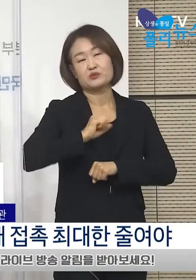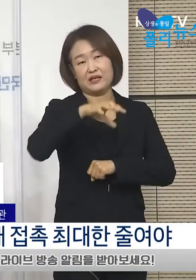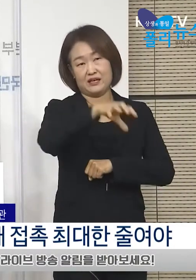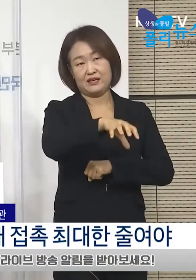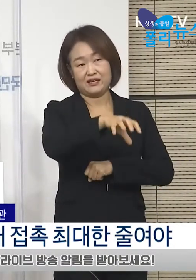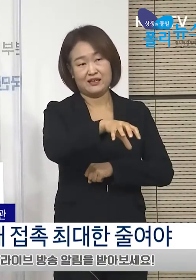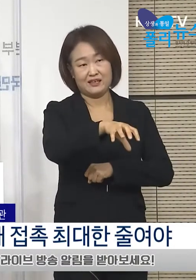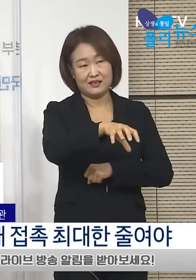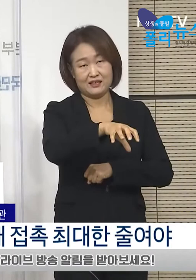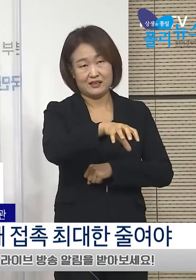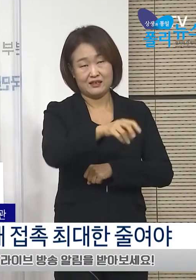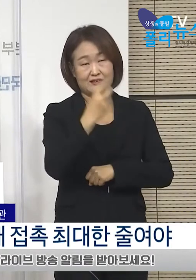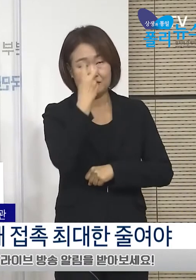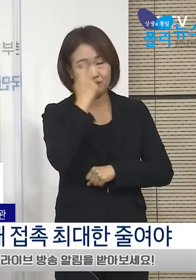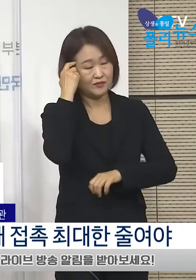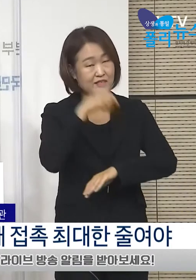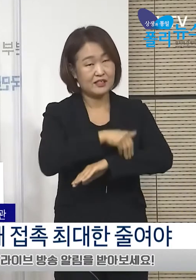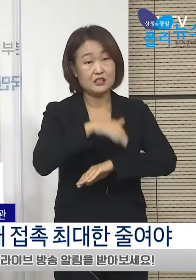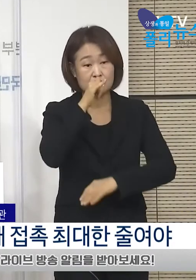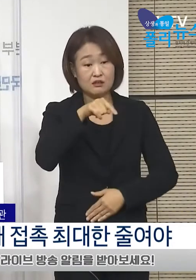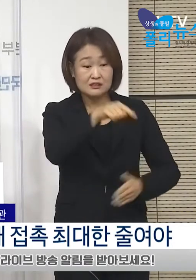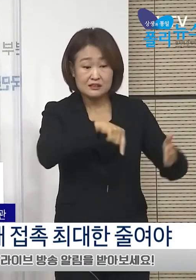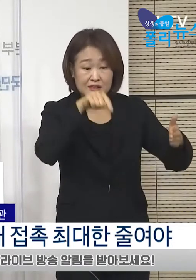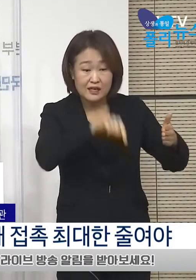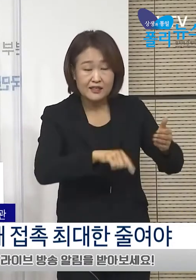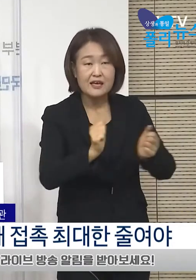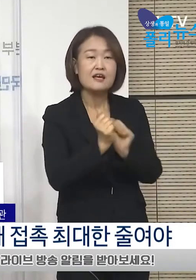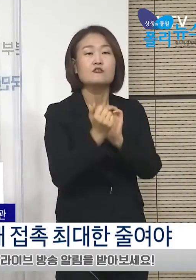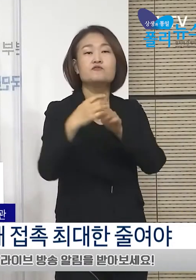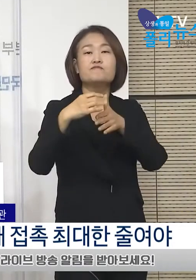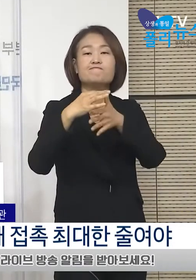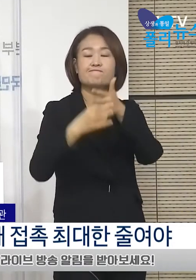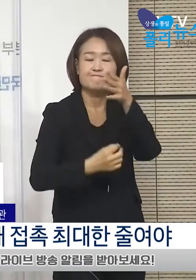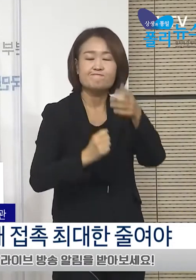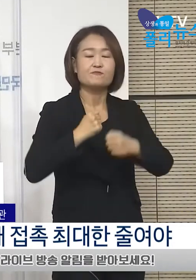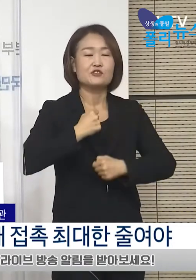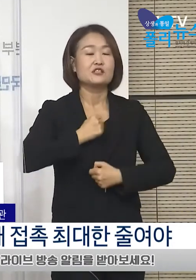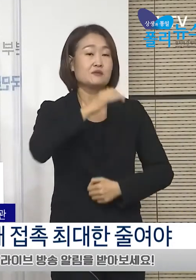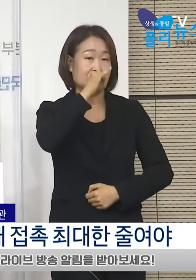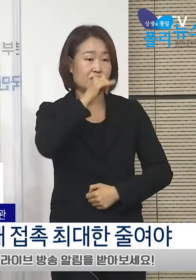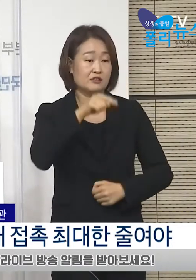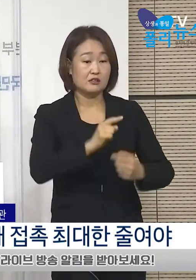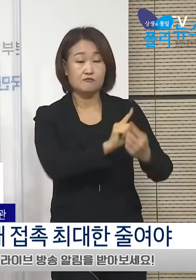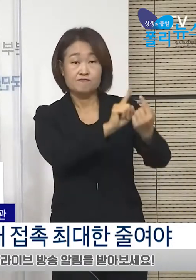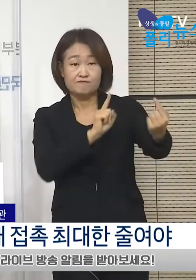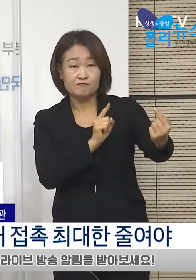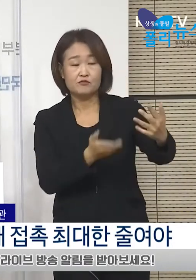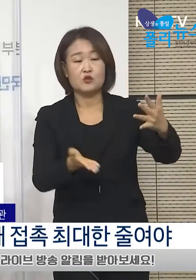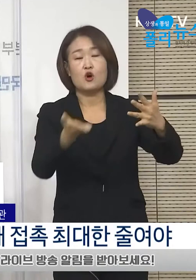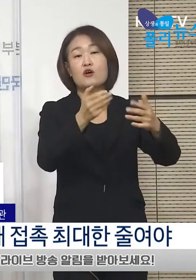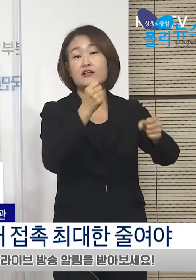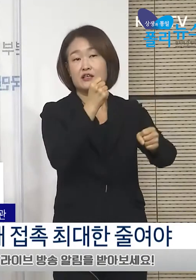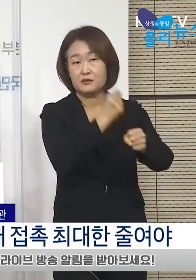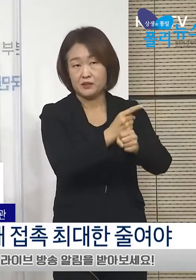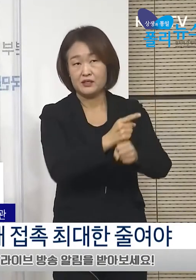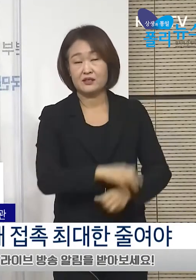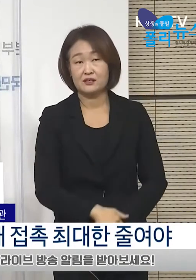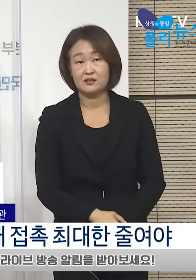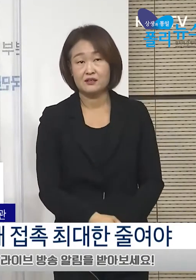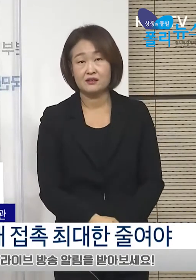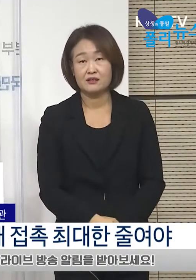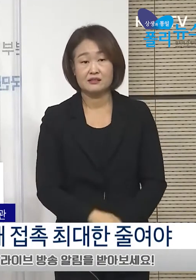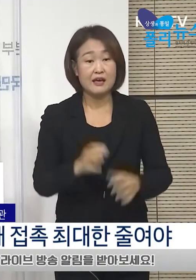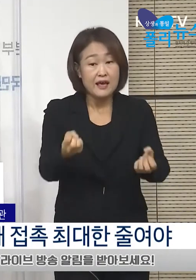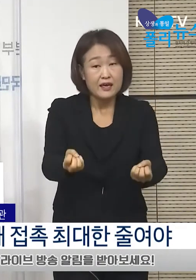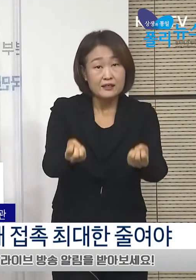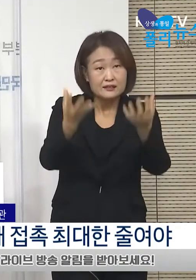군부대는 부대 관리 지침상의 거리 두기 단계를 함께 격상하였습니다. 이에 따라